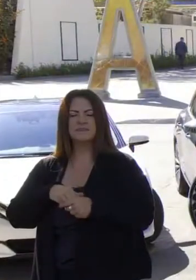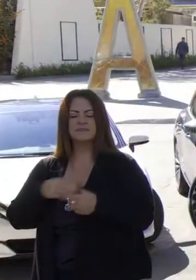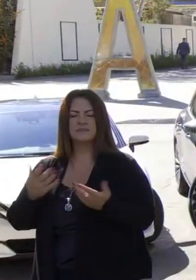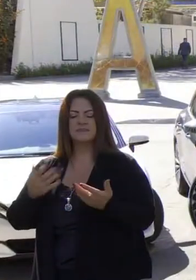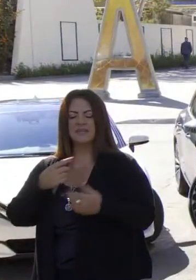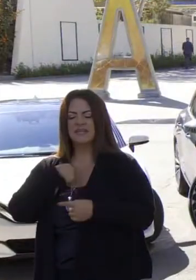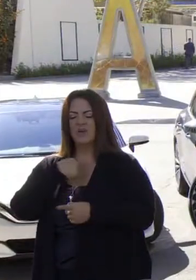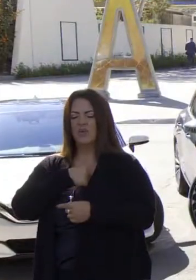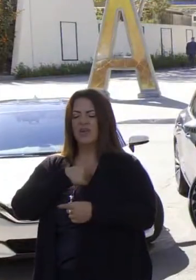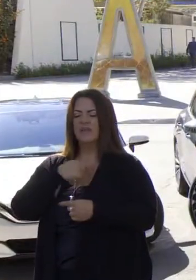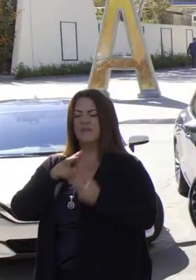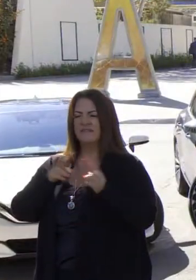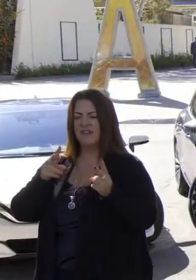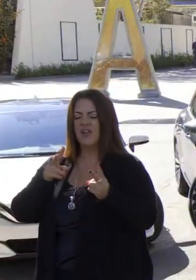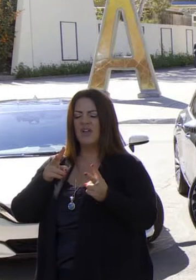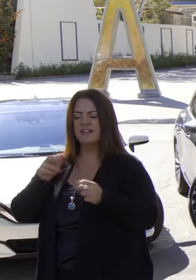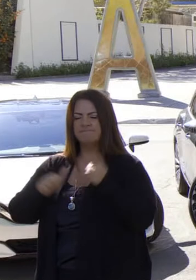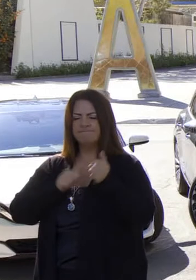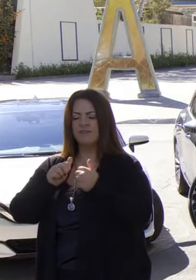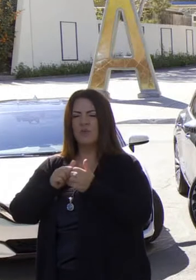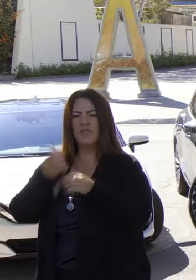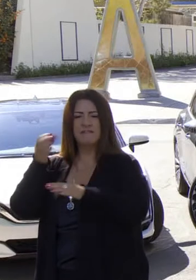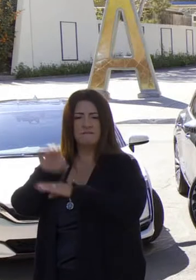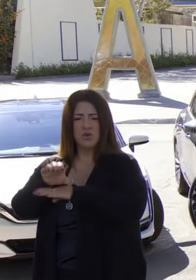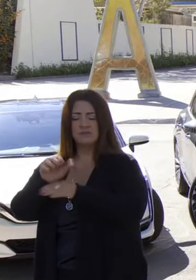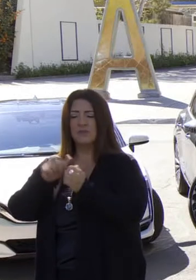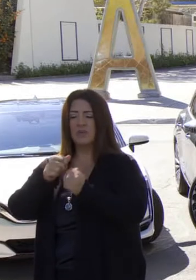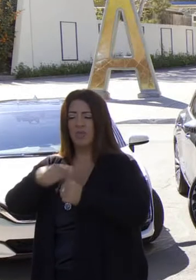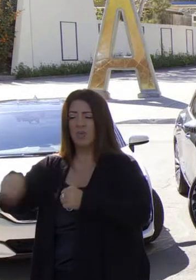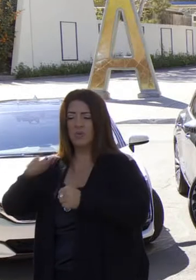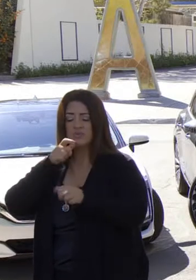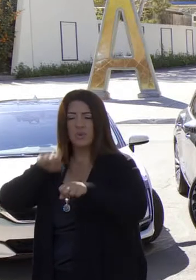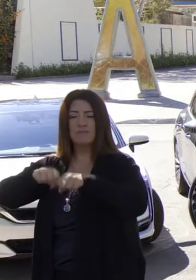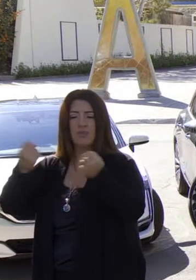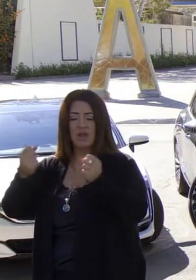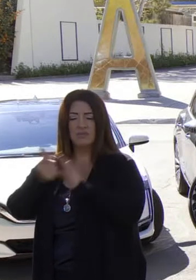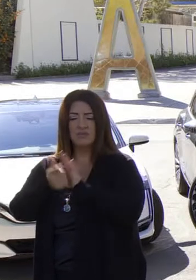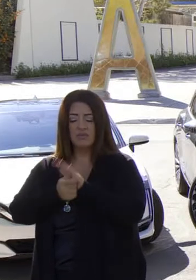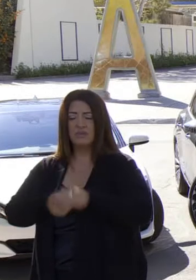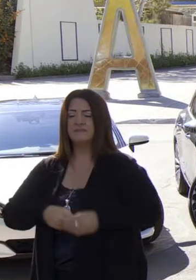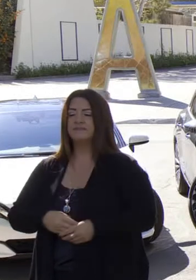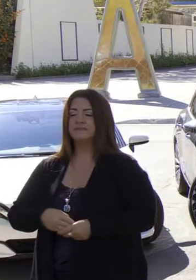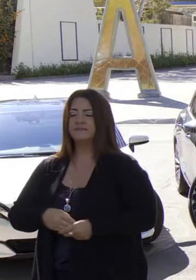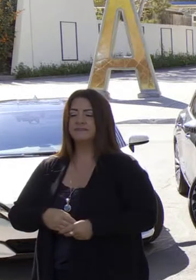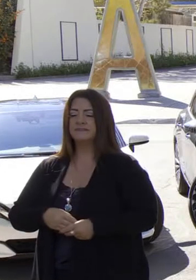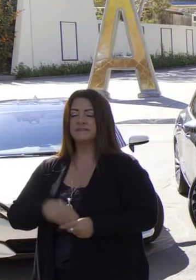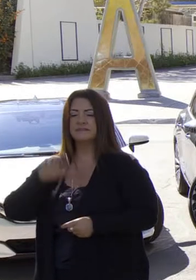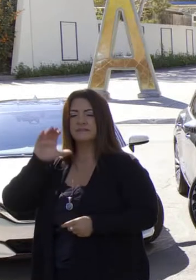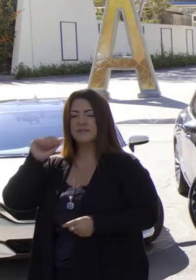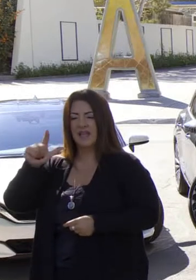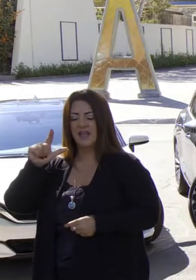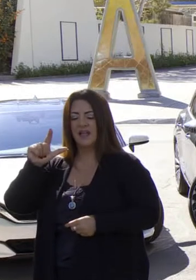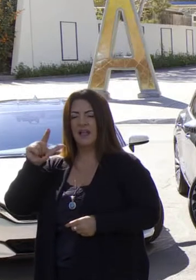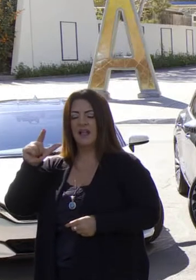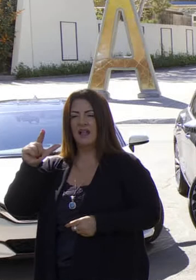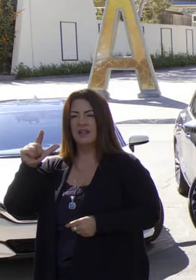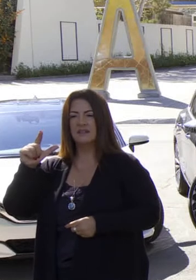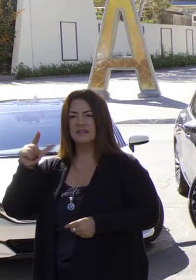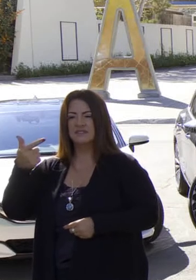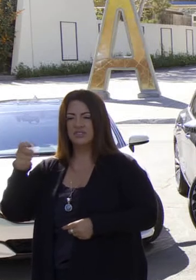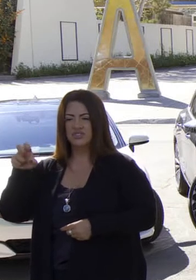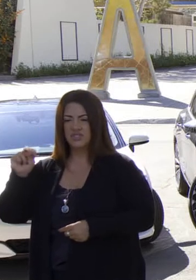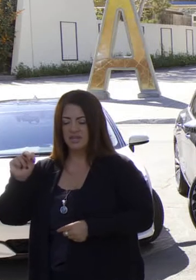ganancias a los contaminantes? Hemos sido muy agresivos en nuestra forma de aplicar la ley. Hemos invertido muchísimo en Cal Jam,